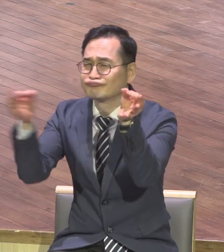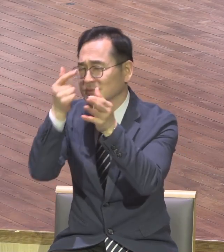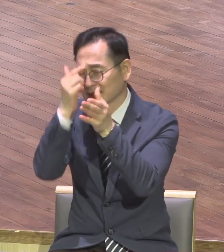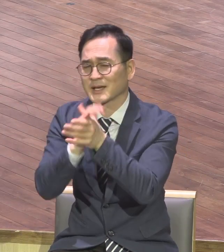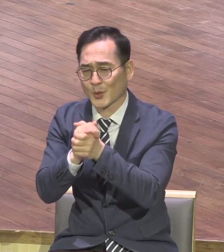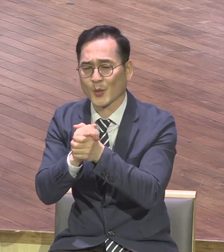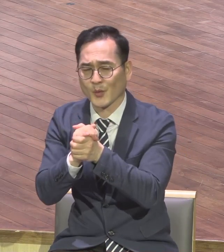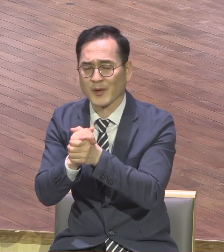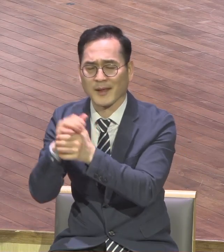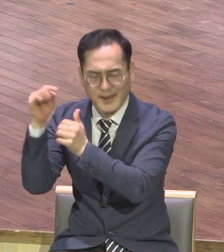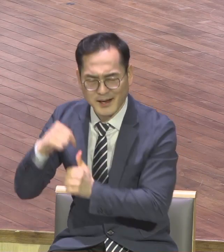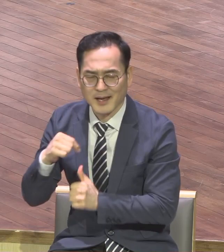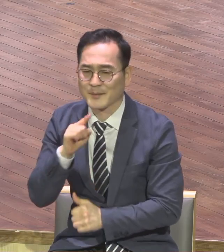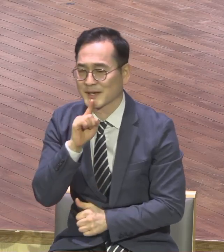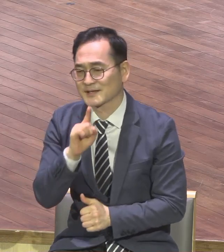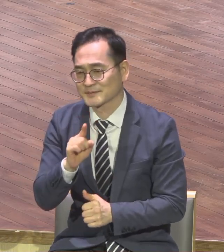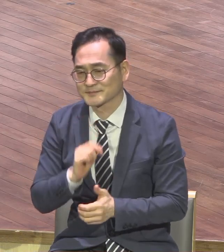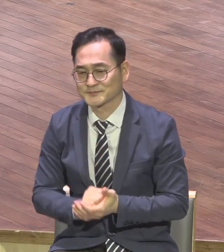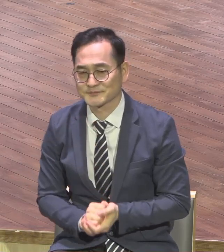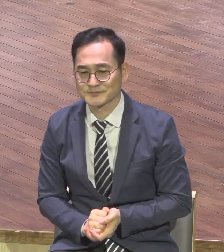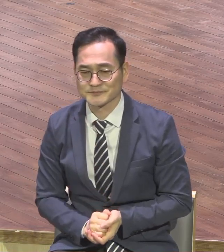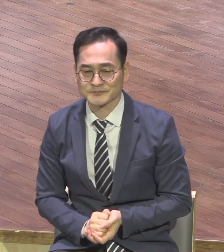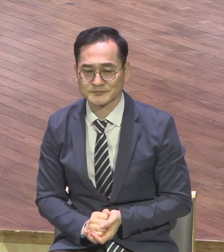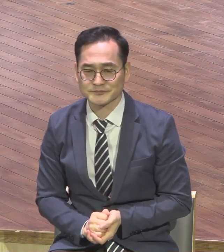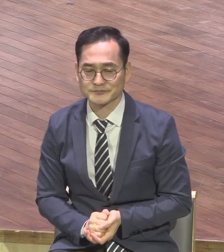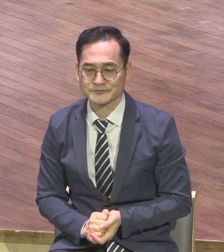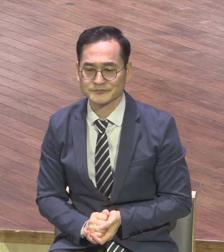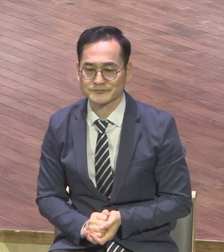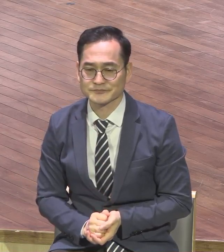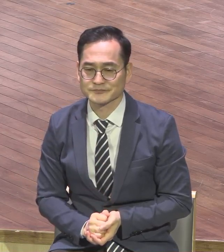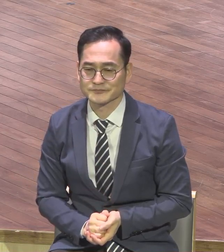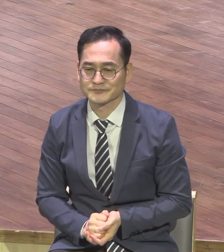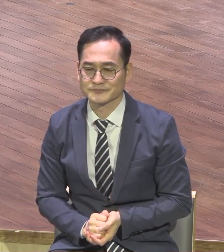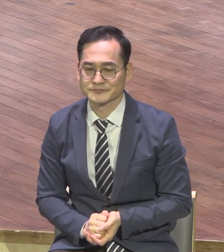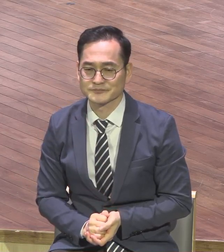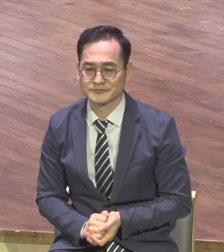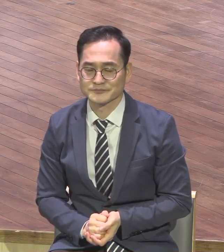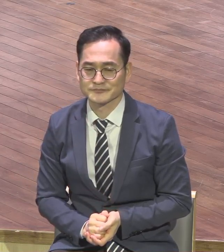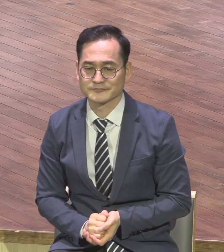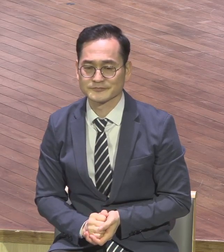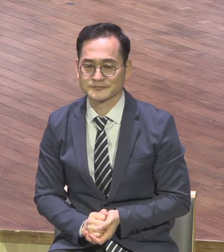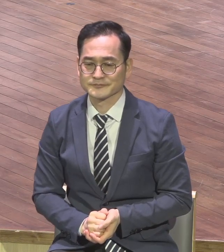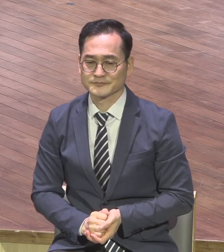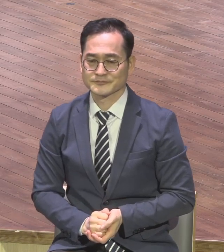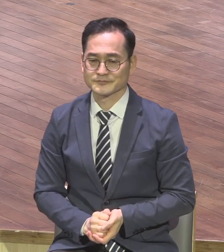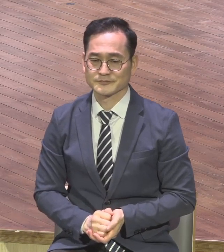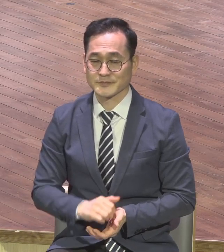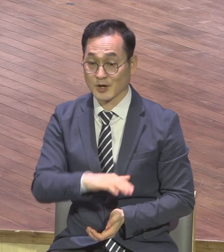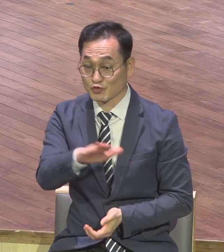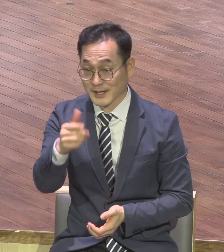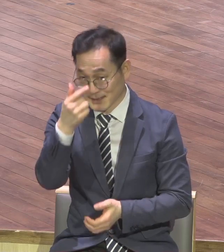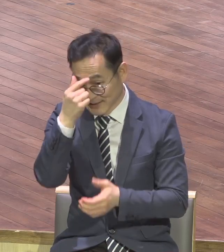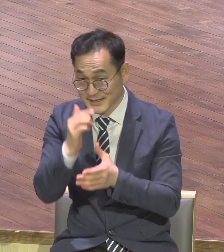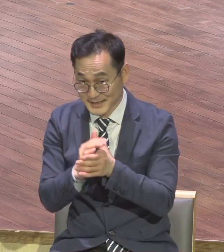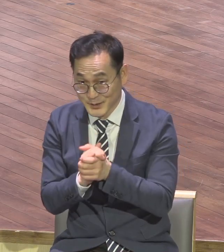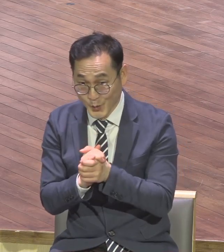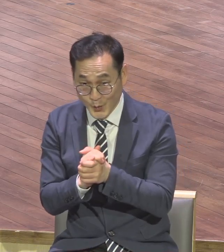이제 2020년을 마무리하면서 함께 합심에 기도할 것인데 이 시간 기도할 때 여러분 새